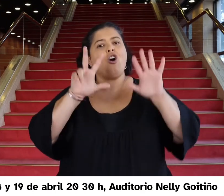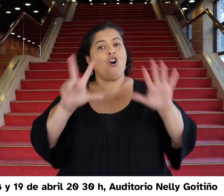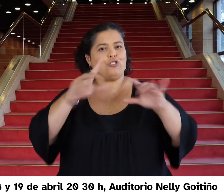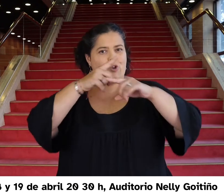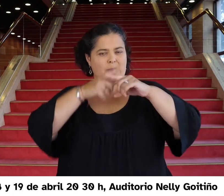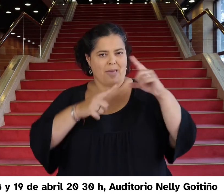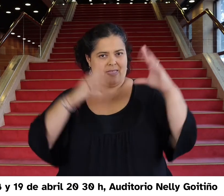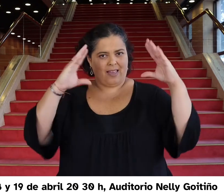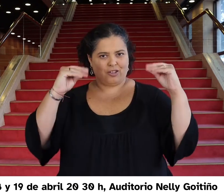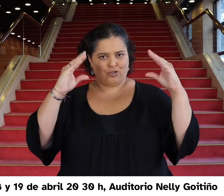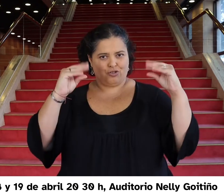Auditorio Néligo y Tiño.